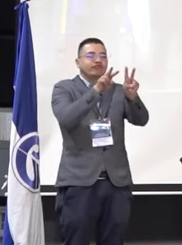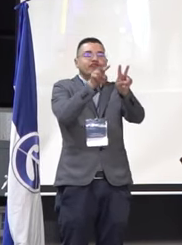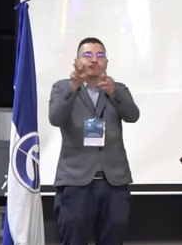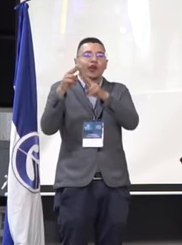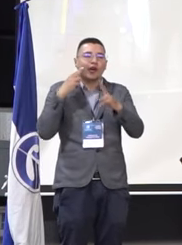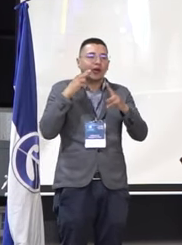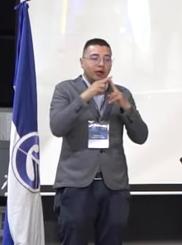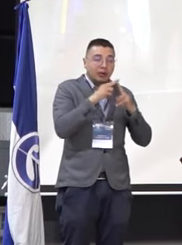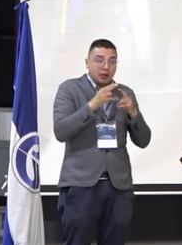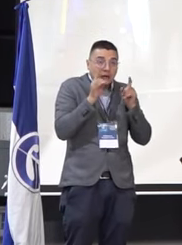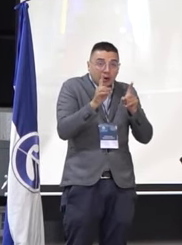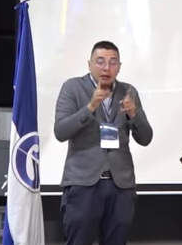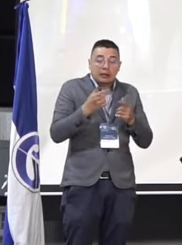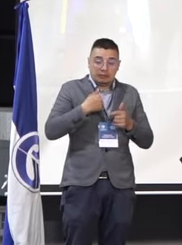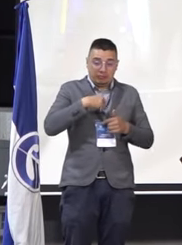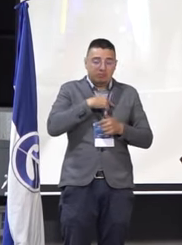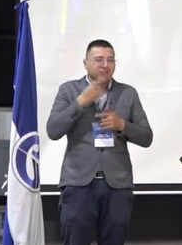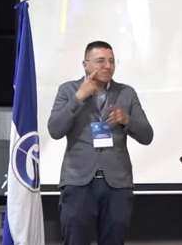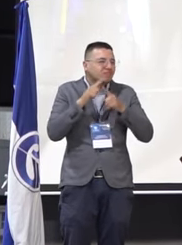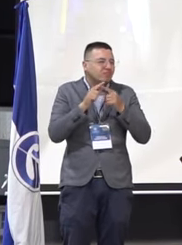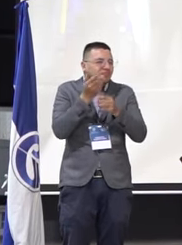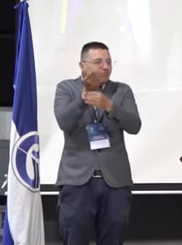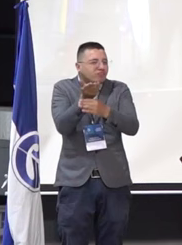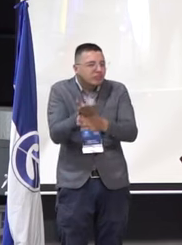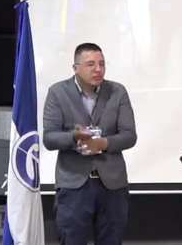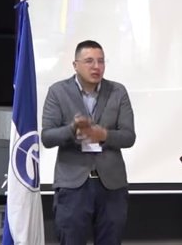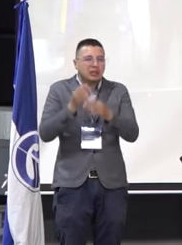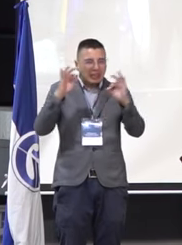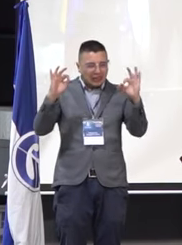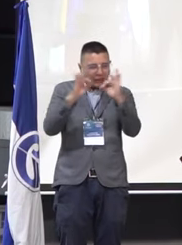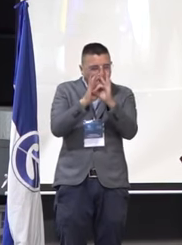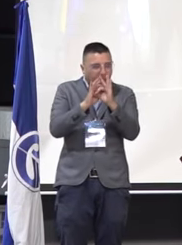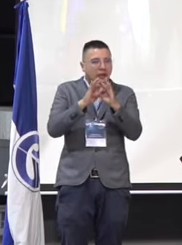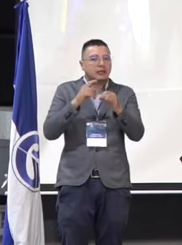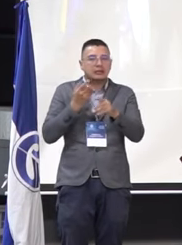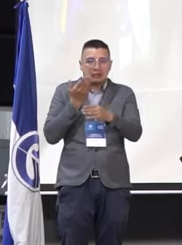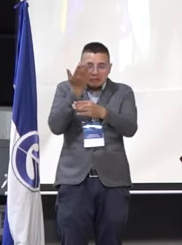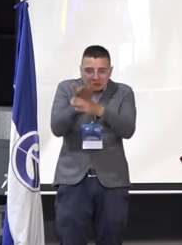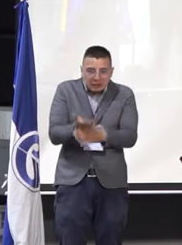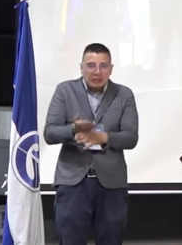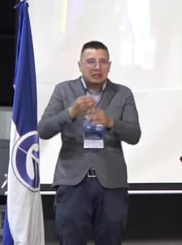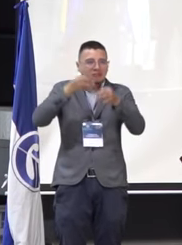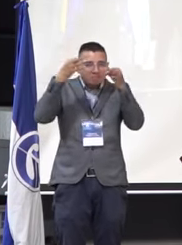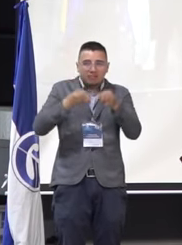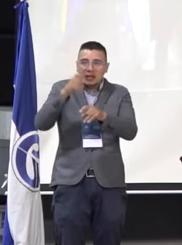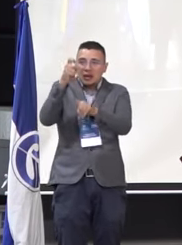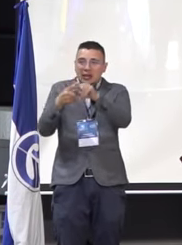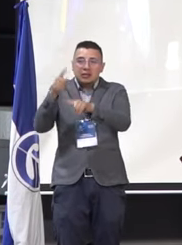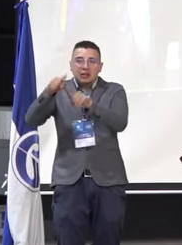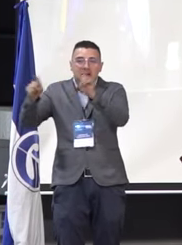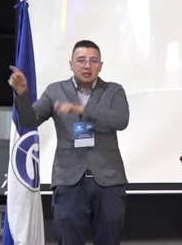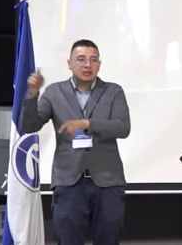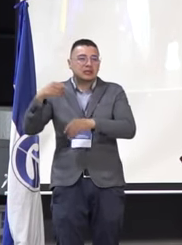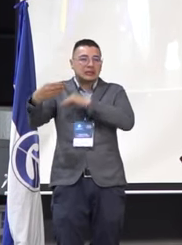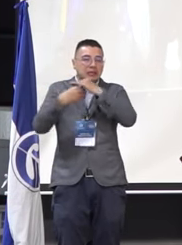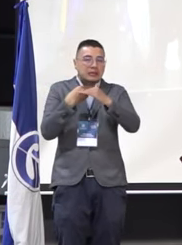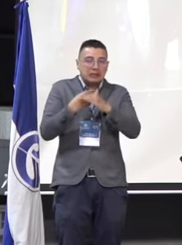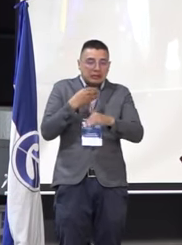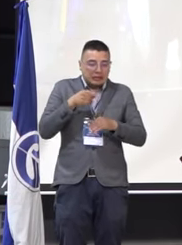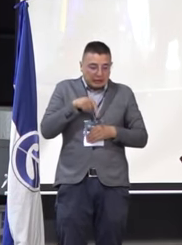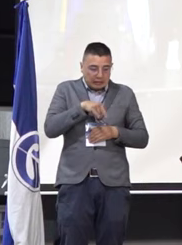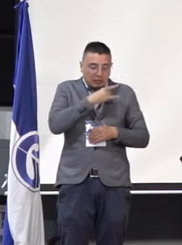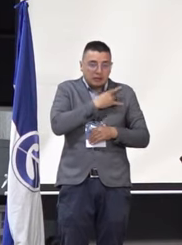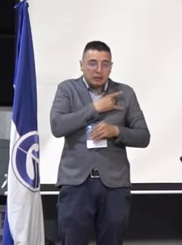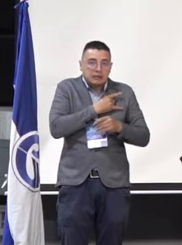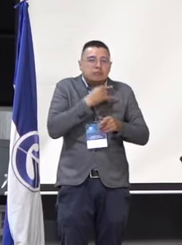Sin embargo, lo que nosotros queremos proponer es como el enfoque en que nosotros planteamos la representación de egresados, justamente como eso que siempre se